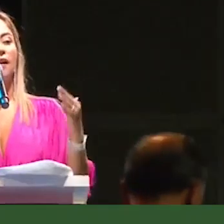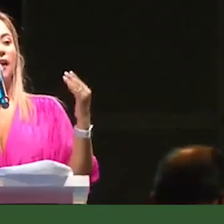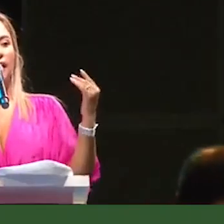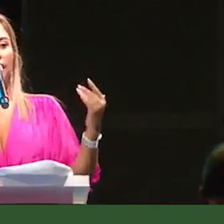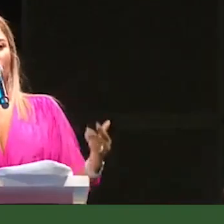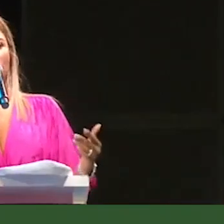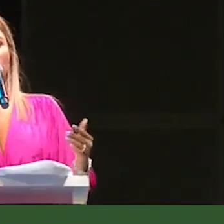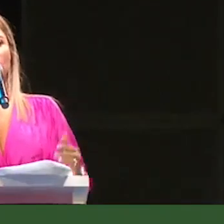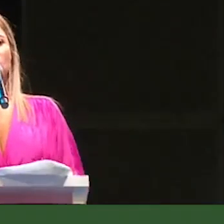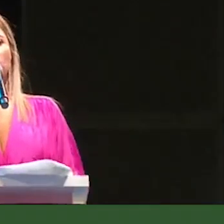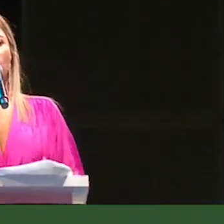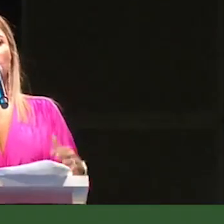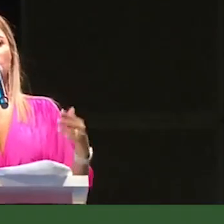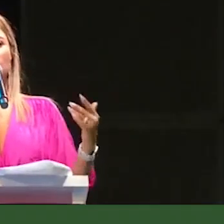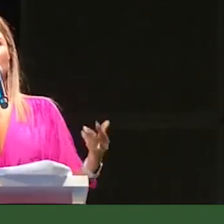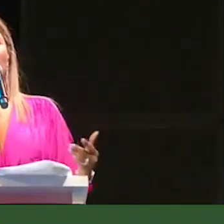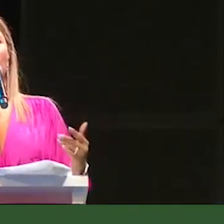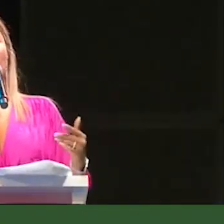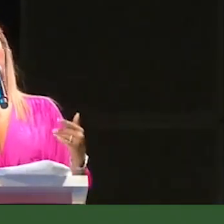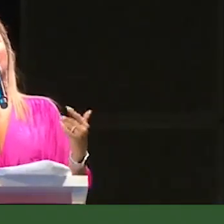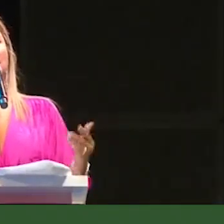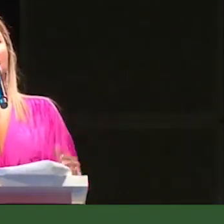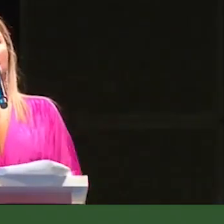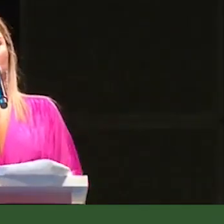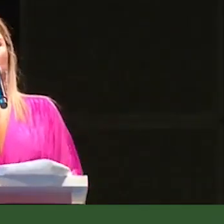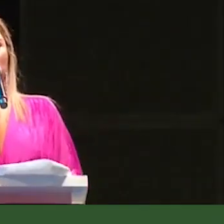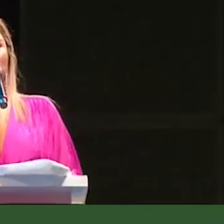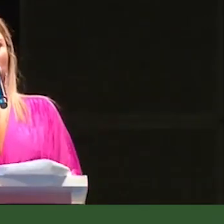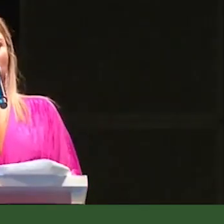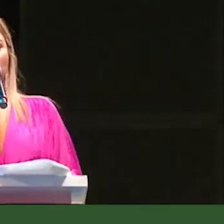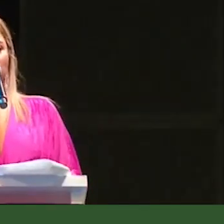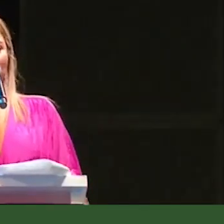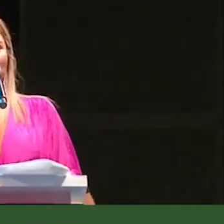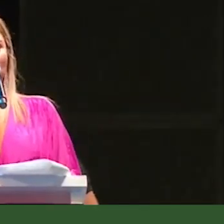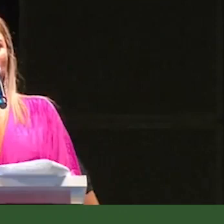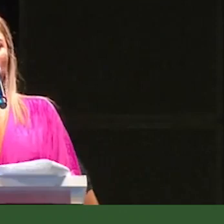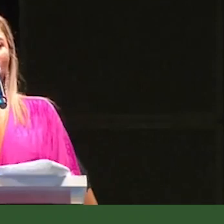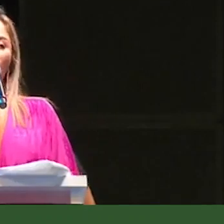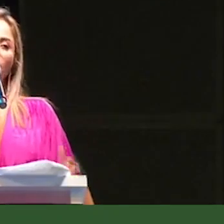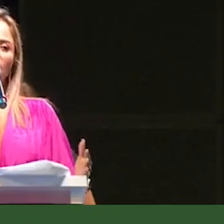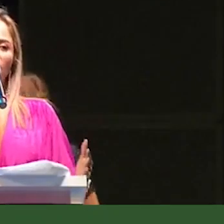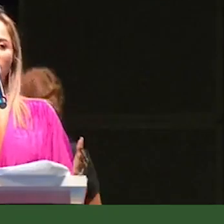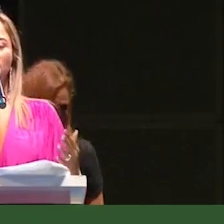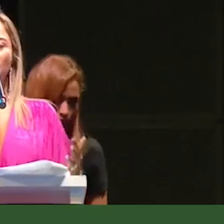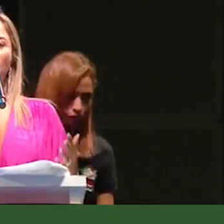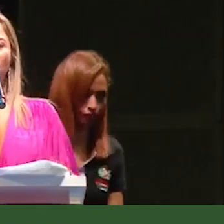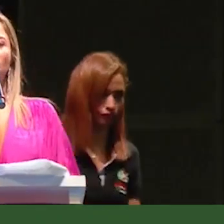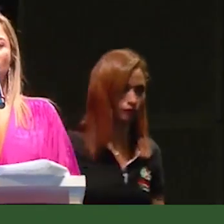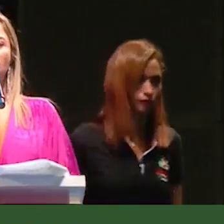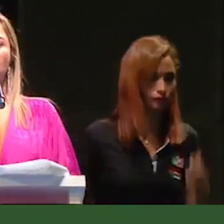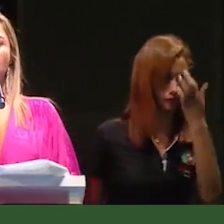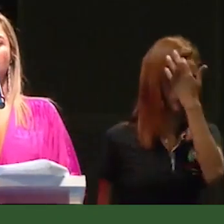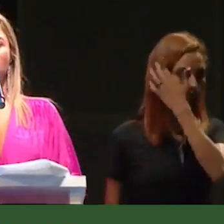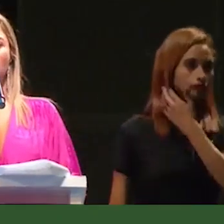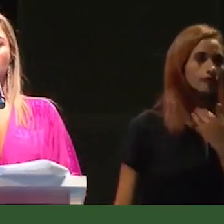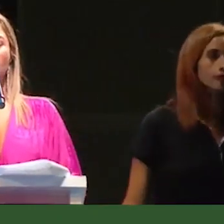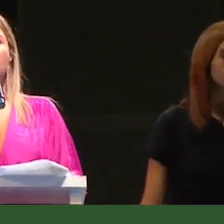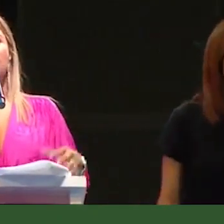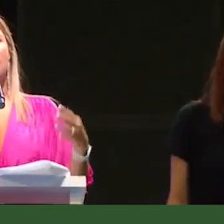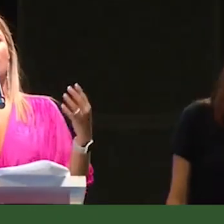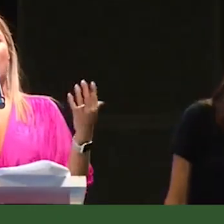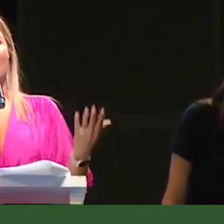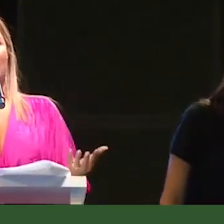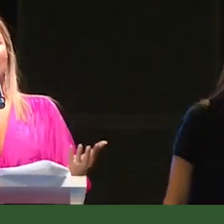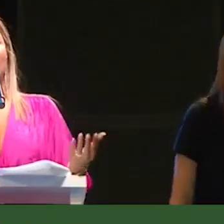agua y que los servicios públicos retornaran a esta importante empresa. Quiero decirles, es un momento de celebración